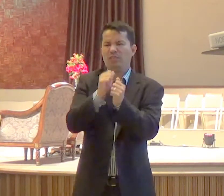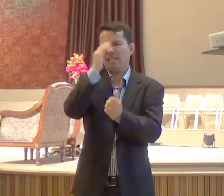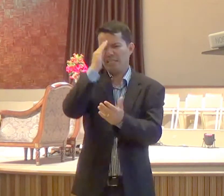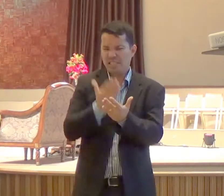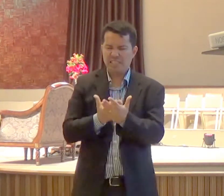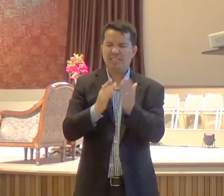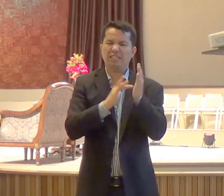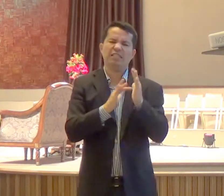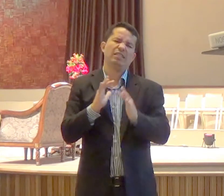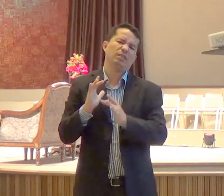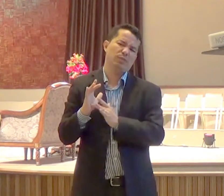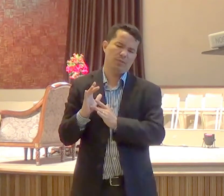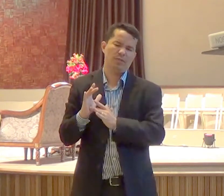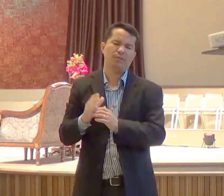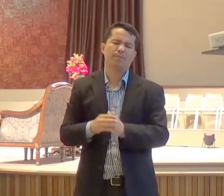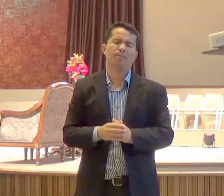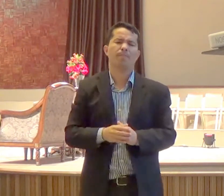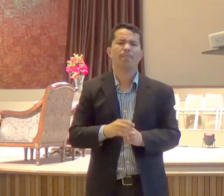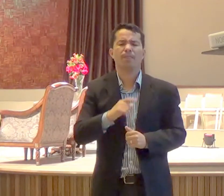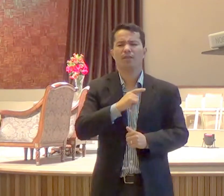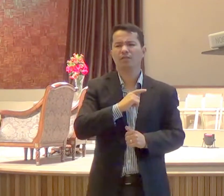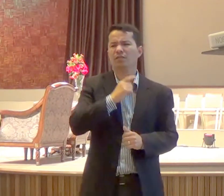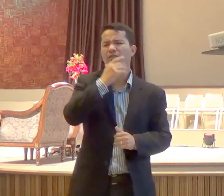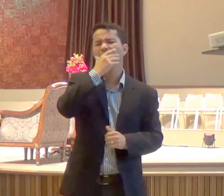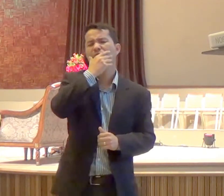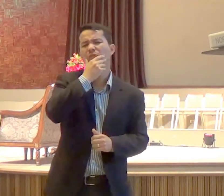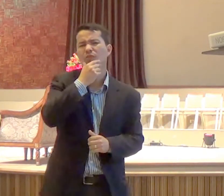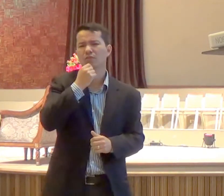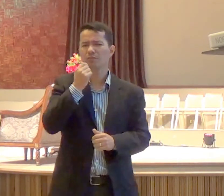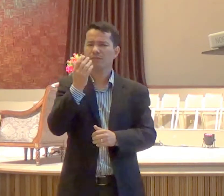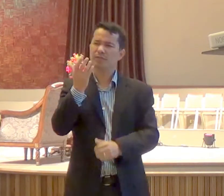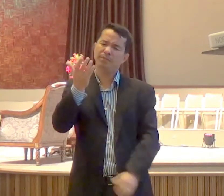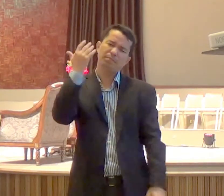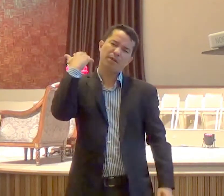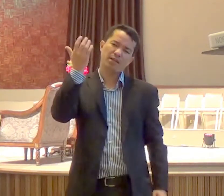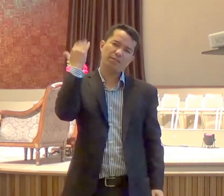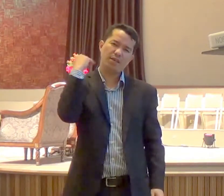houve um homem interessante, padre Antônio Vieira,